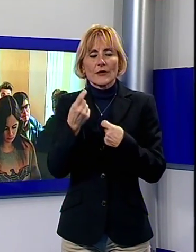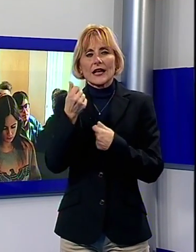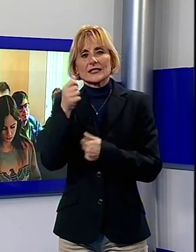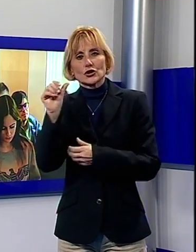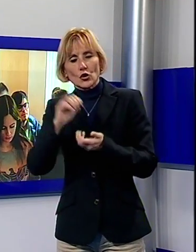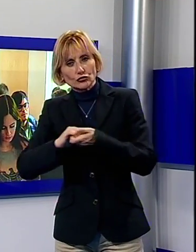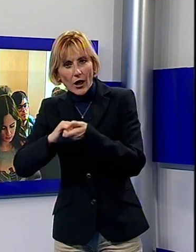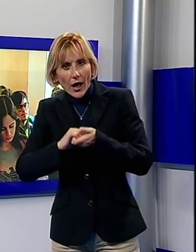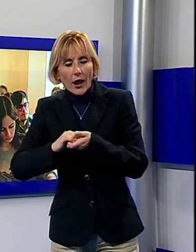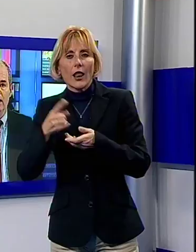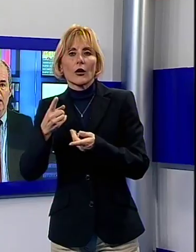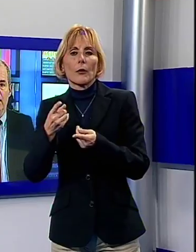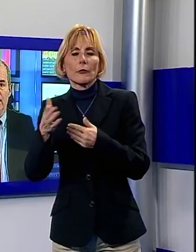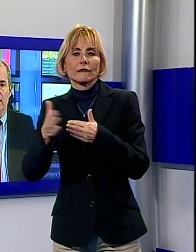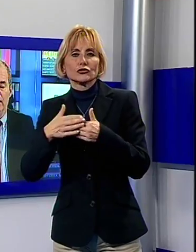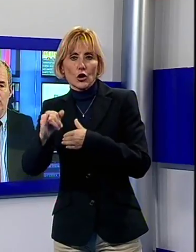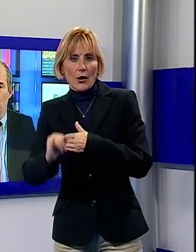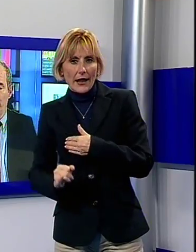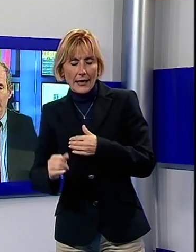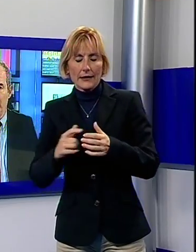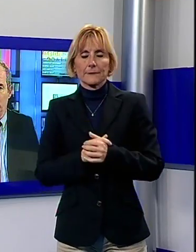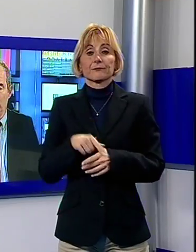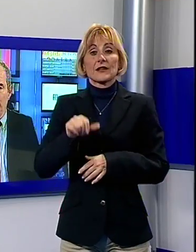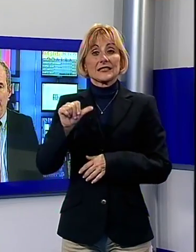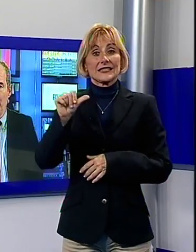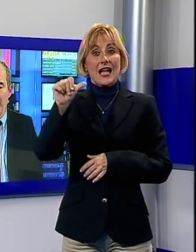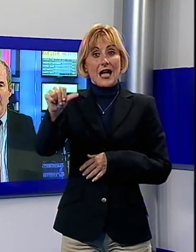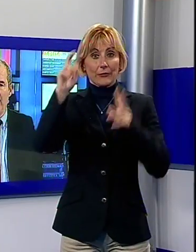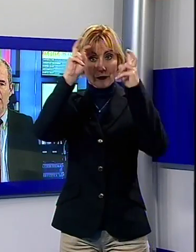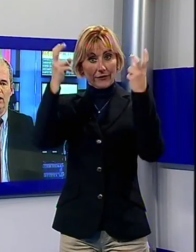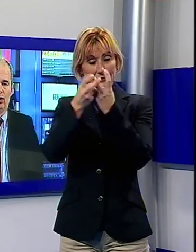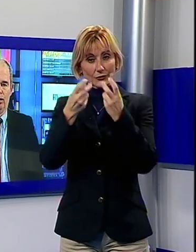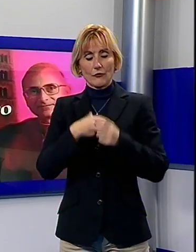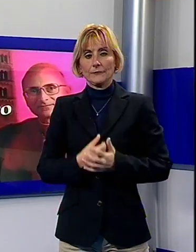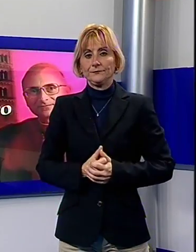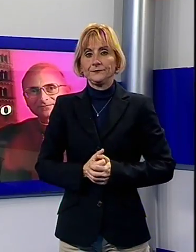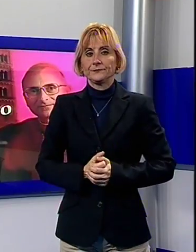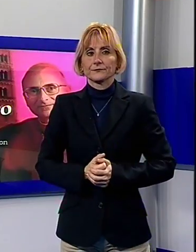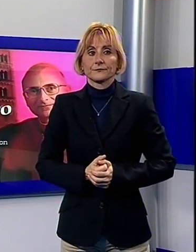il canale. E adesso, come ogni sabato, la rubrica Parla il Vesco.